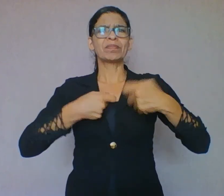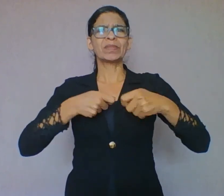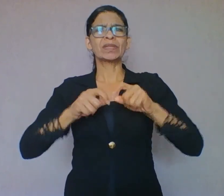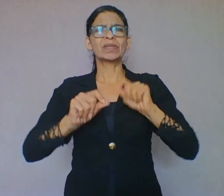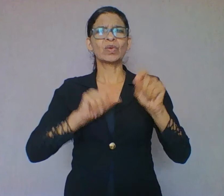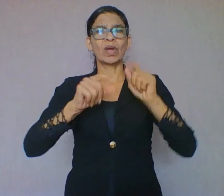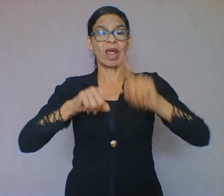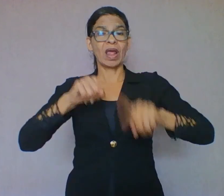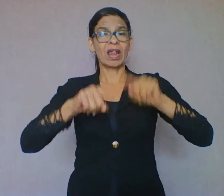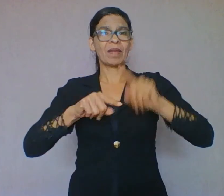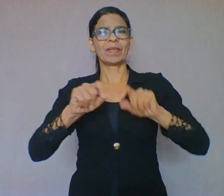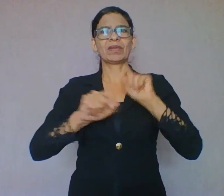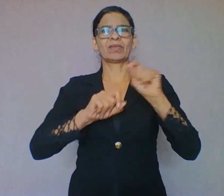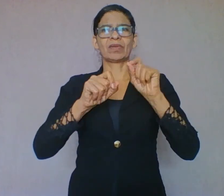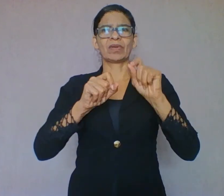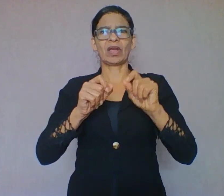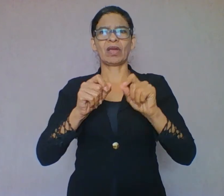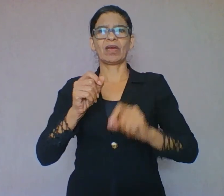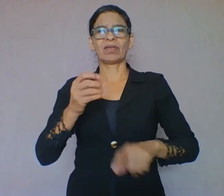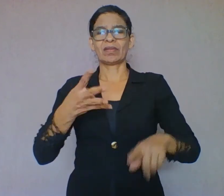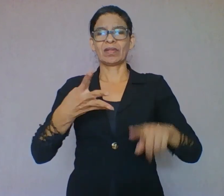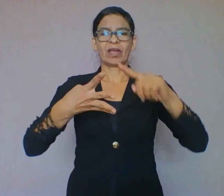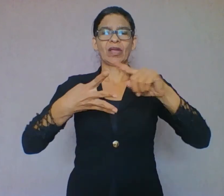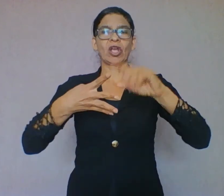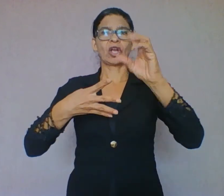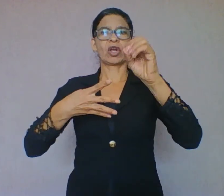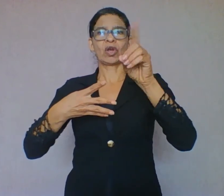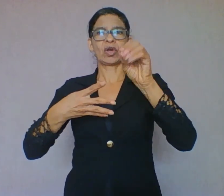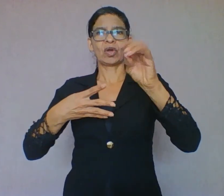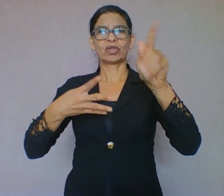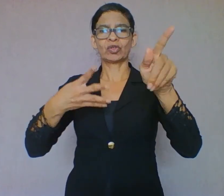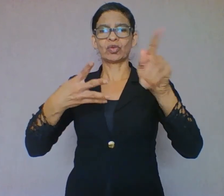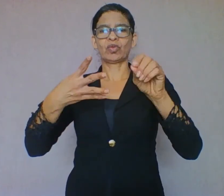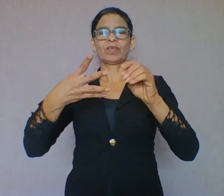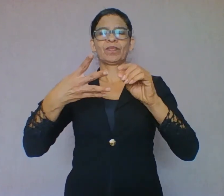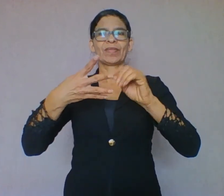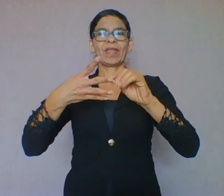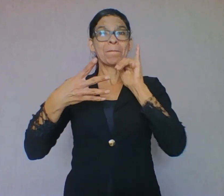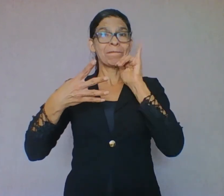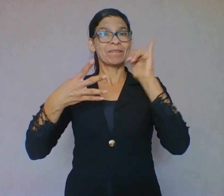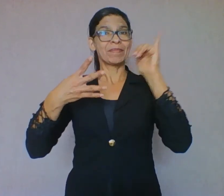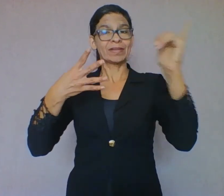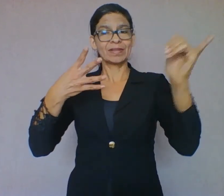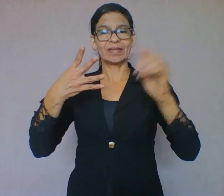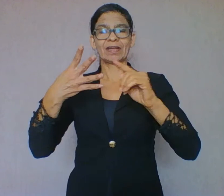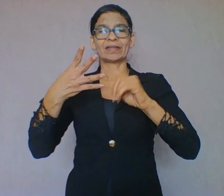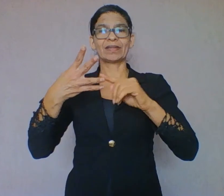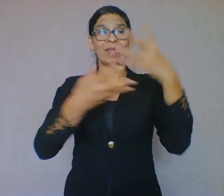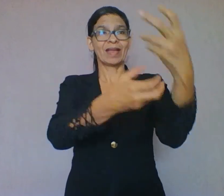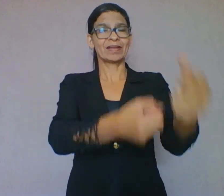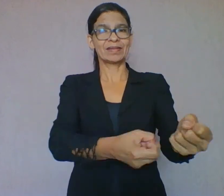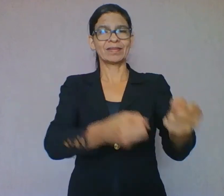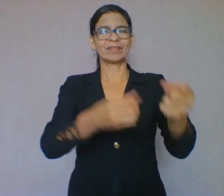a mensagem, o emissor, o receptor, o referente e o canal de comunicação.